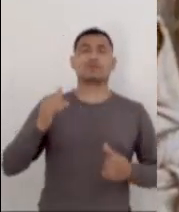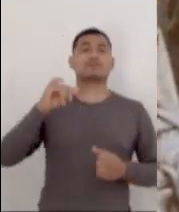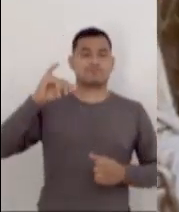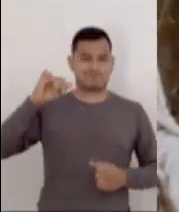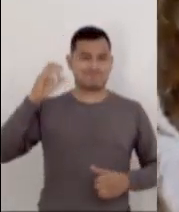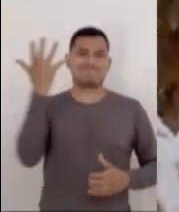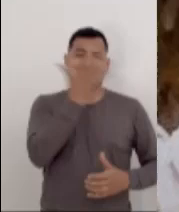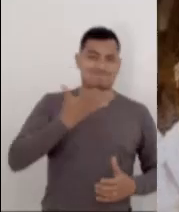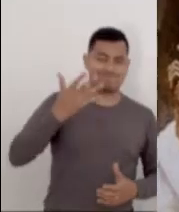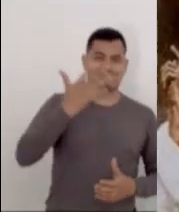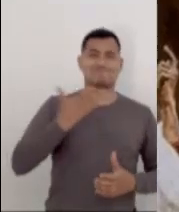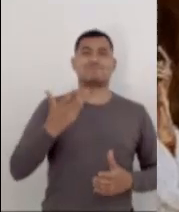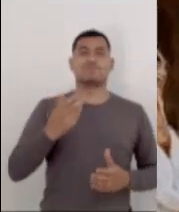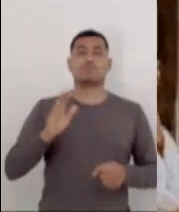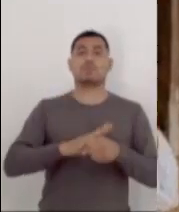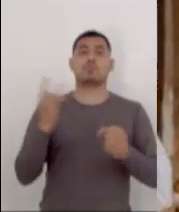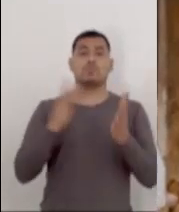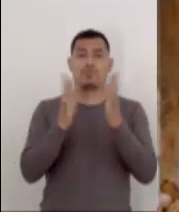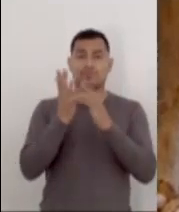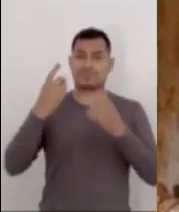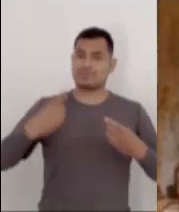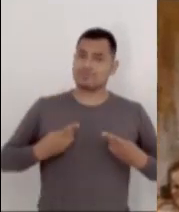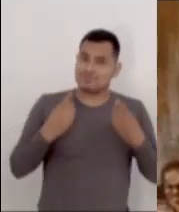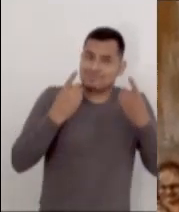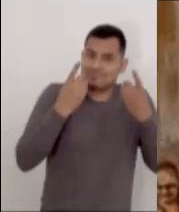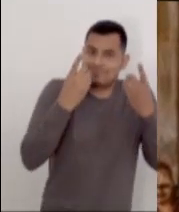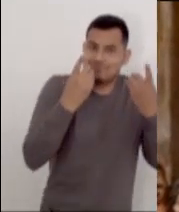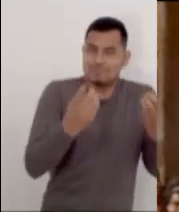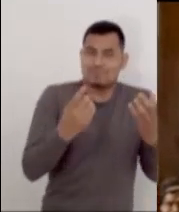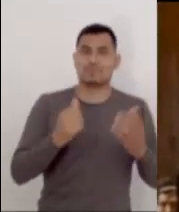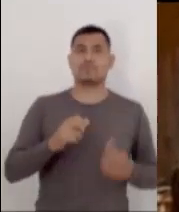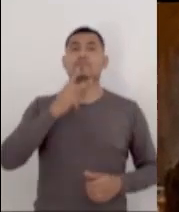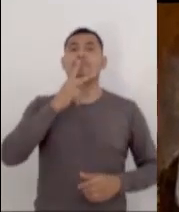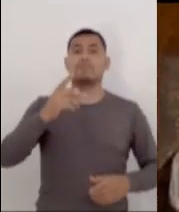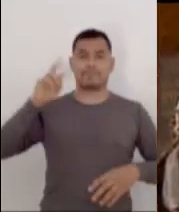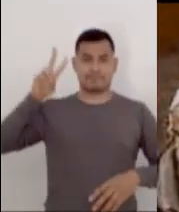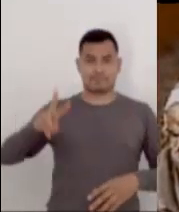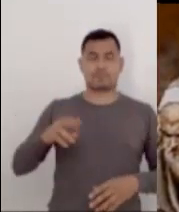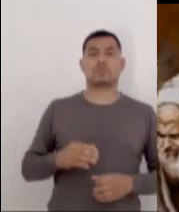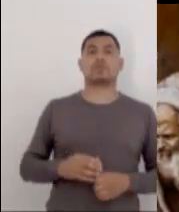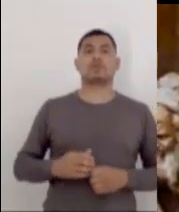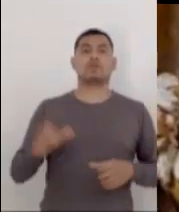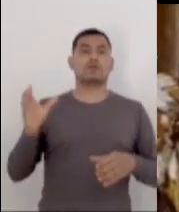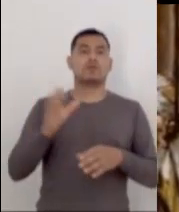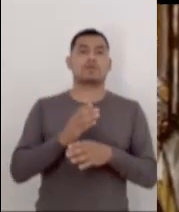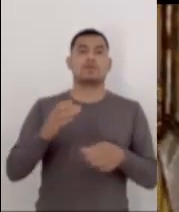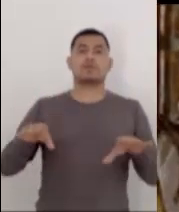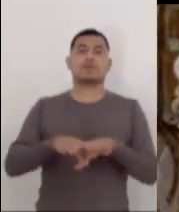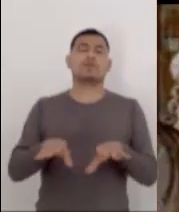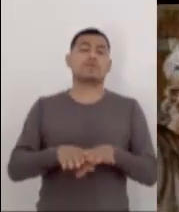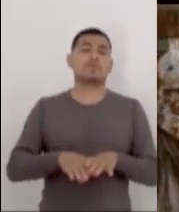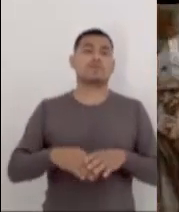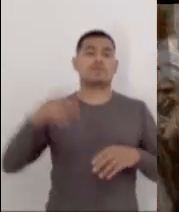si fueran hijos de Abraham harían las obras de Abraham, pero tratan de matarme a mí porque les he dicho la verdad que oí de Dios.